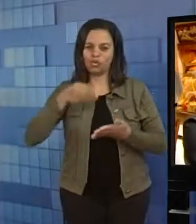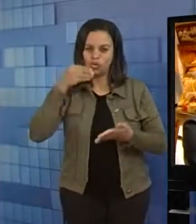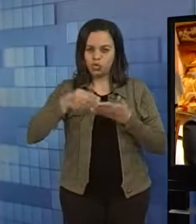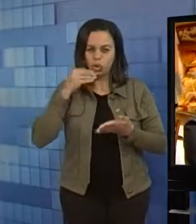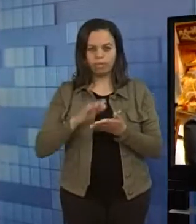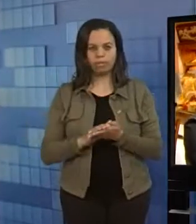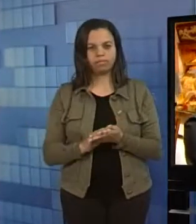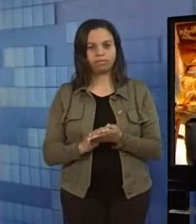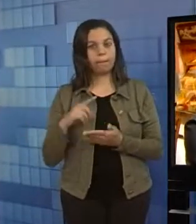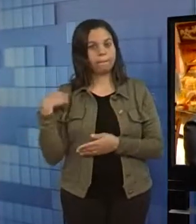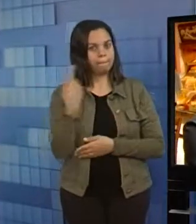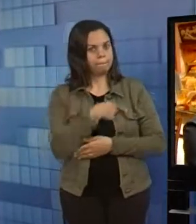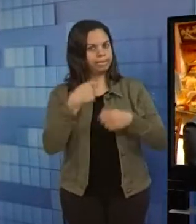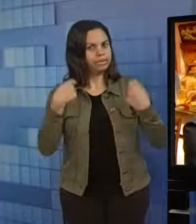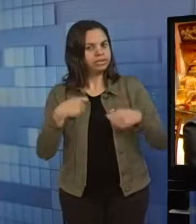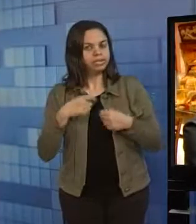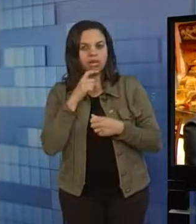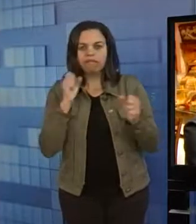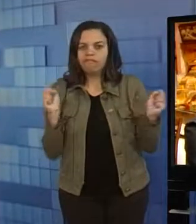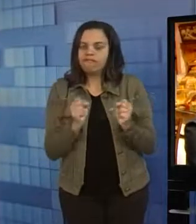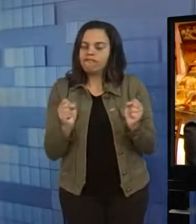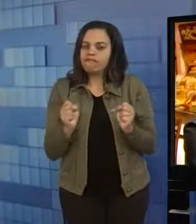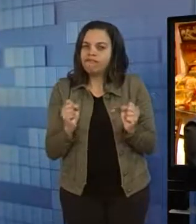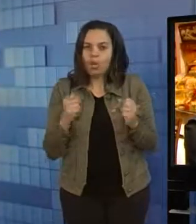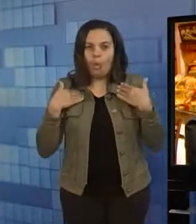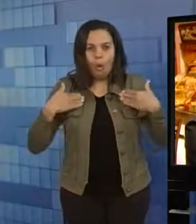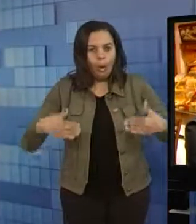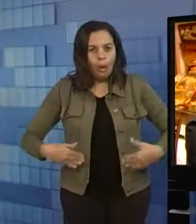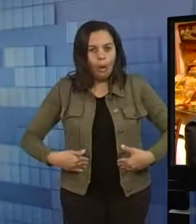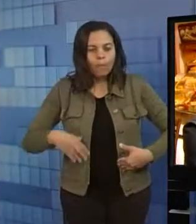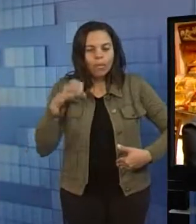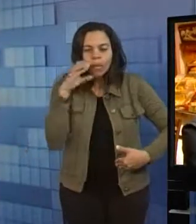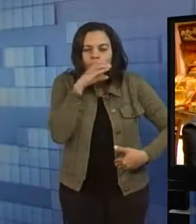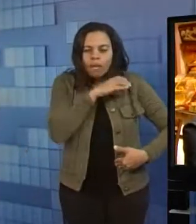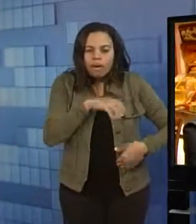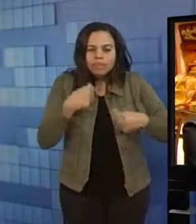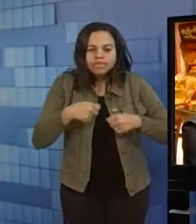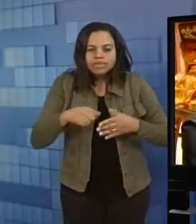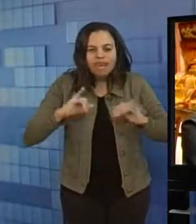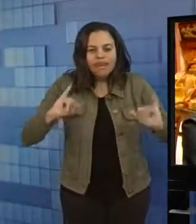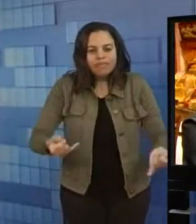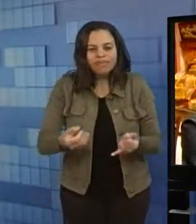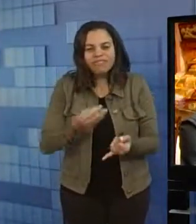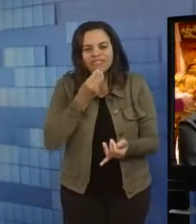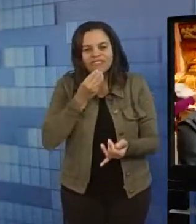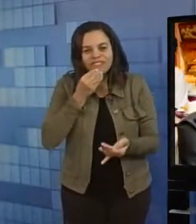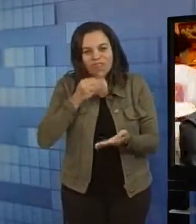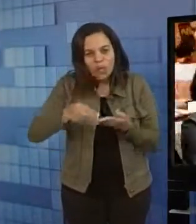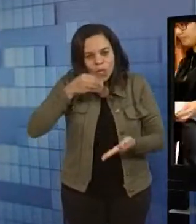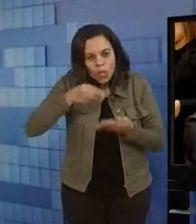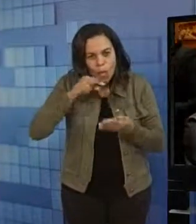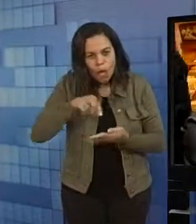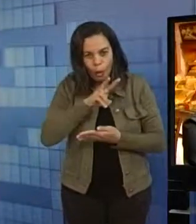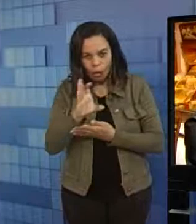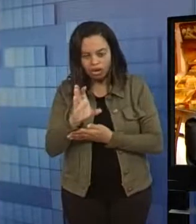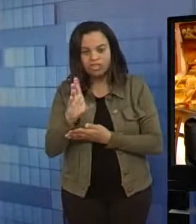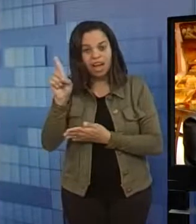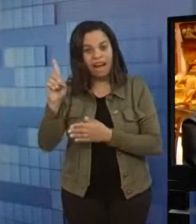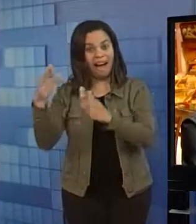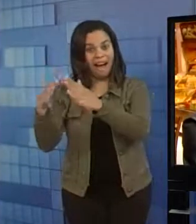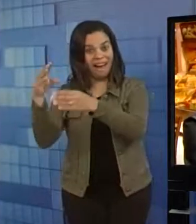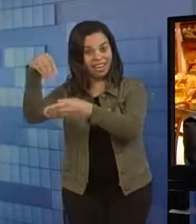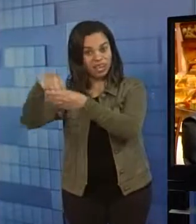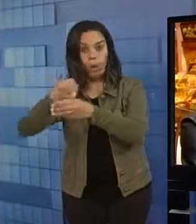esquentar com tanto frio que está fazendo agora aqui em Conquista. Ou em casa, ou